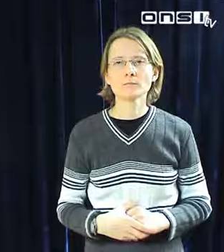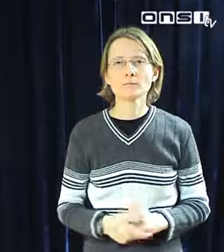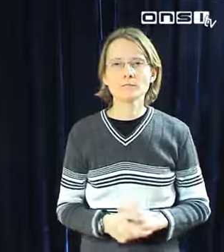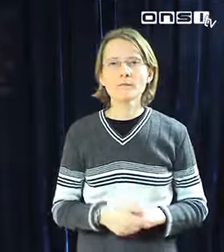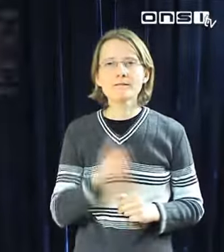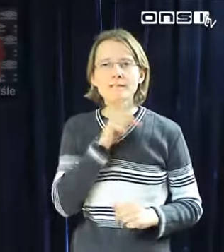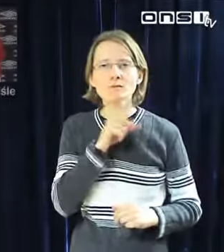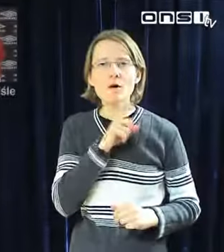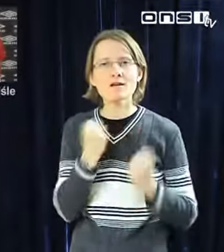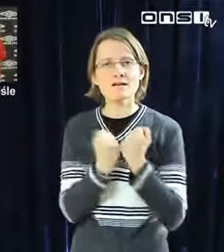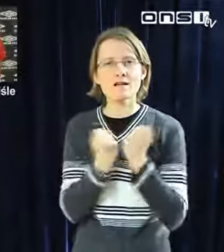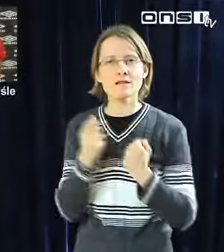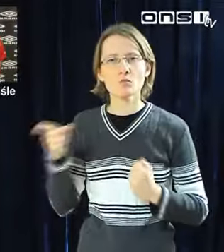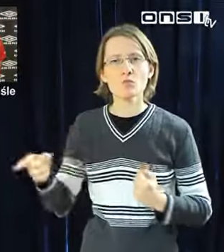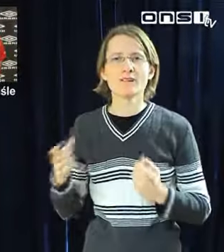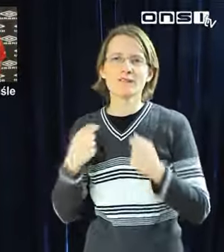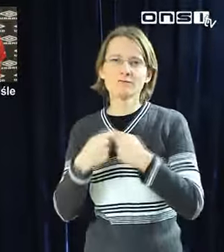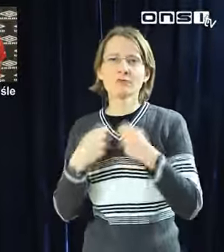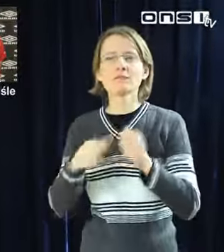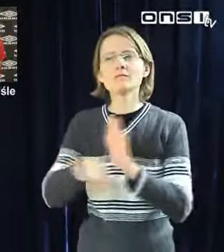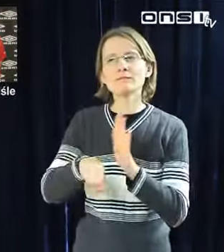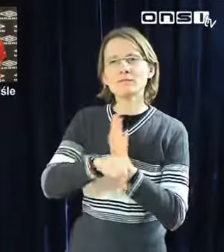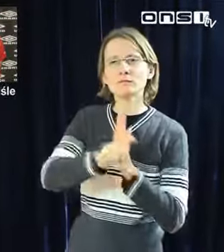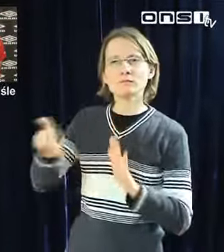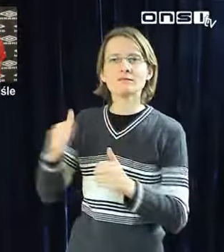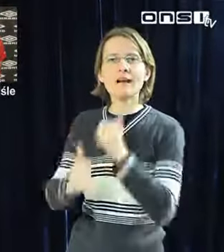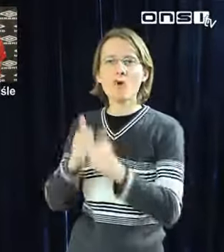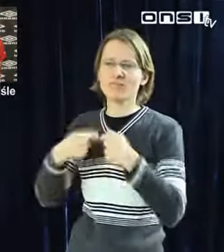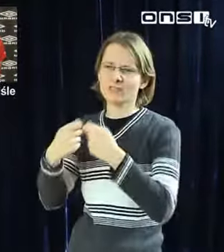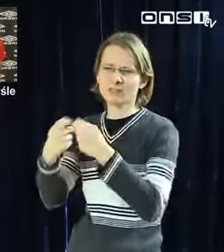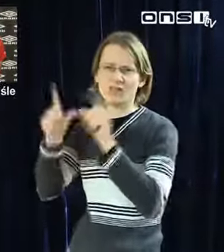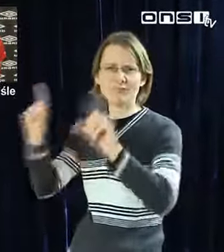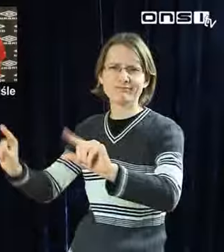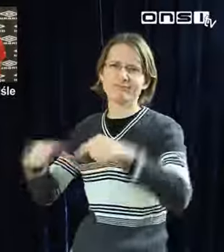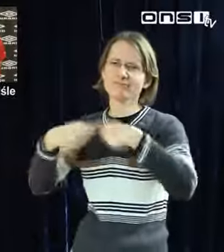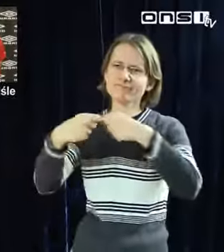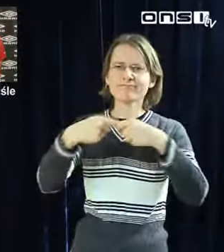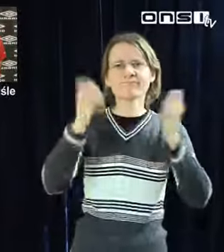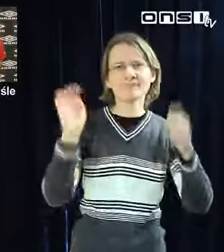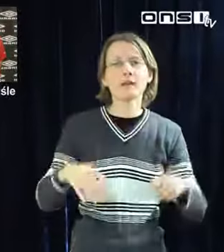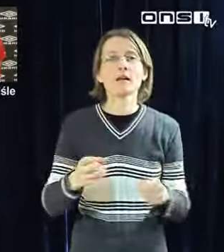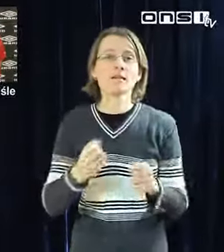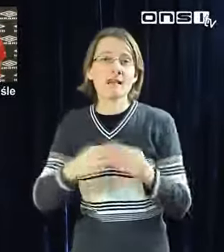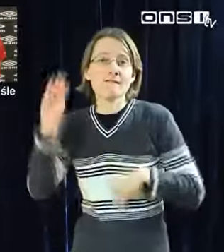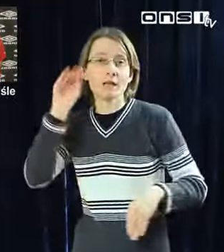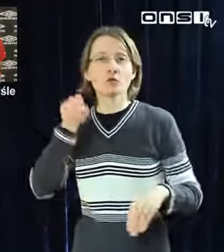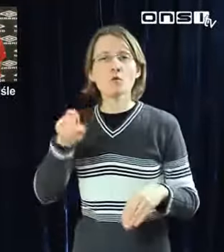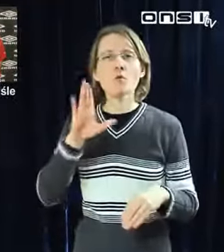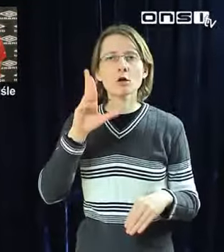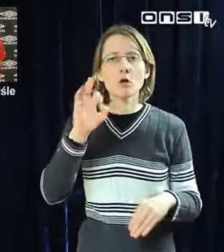Nie ma jej podziom, szukamy na koleżanki, I uwierzę, że dzisiaj tak widzę. Mamy tu jak nasiostka, to bym miałem powiedzieć, że te wyprzedaże są tylko